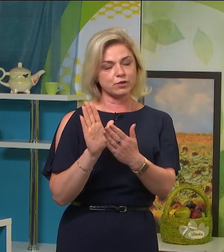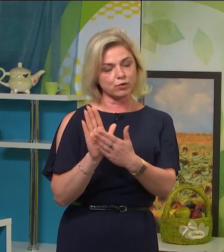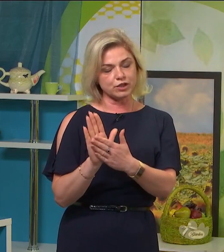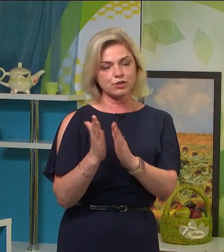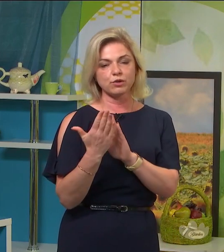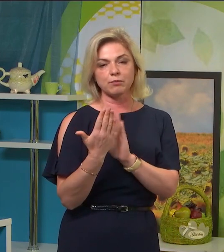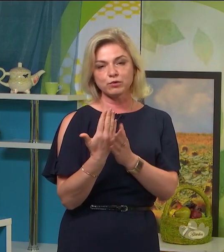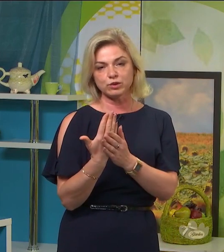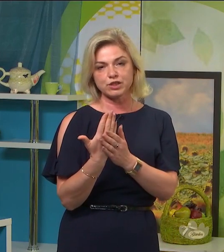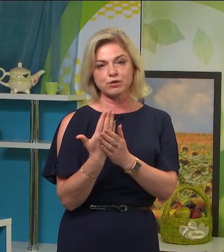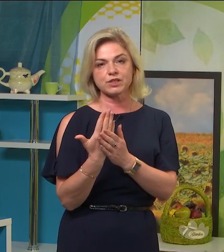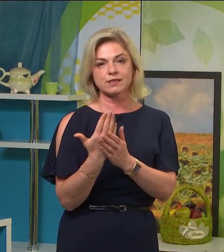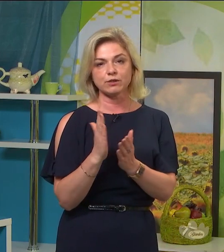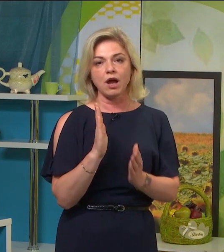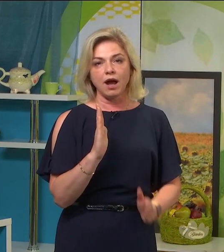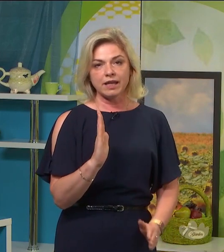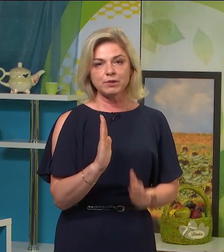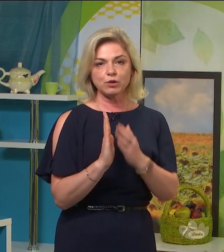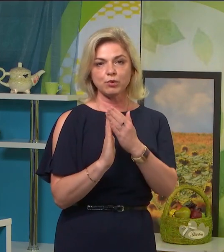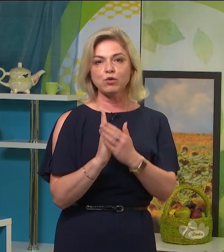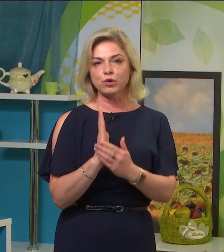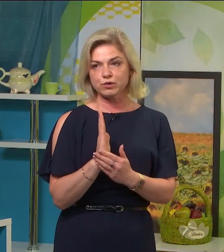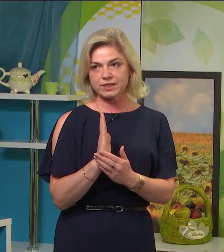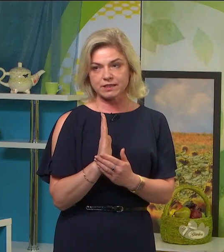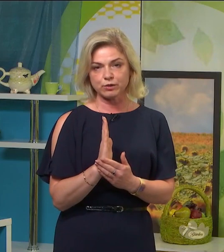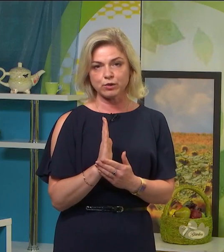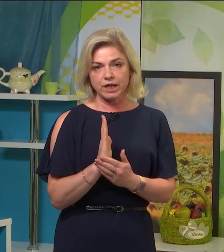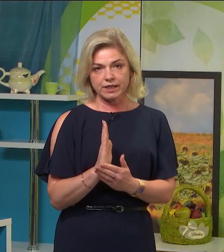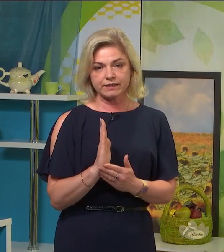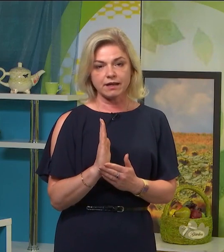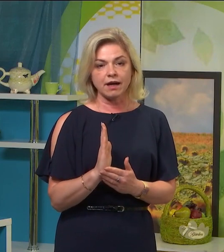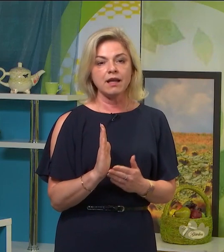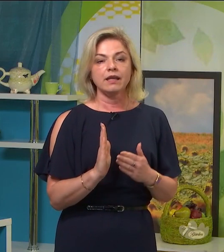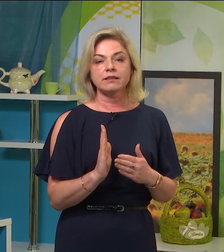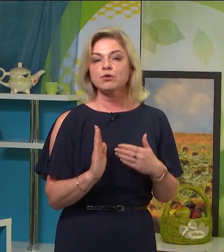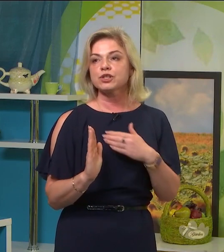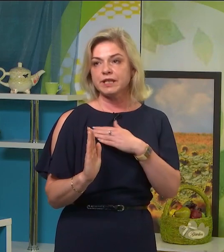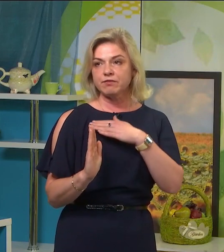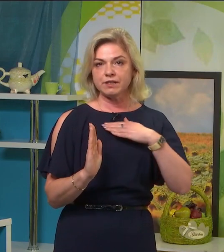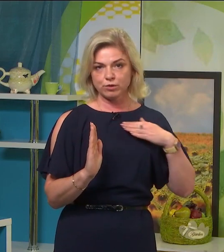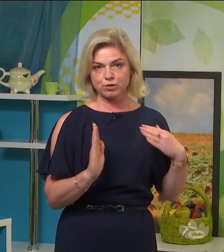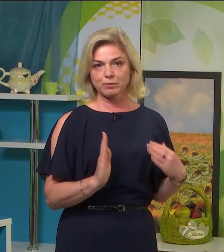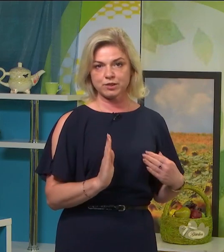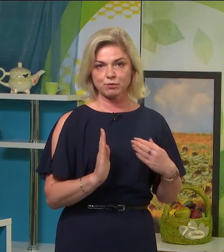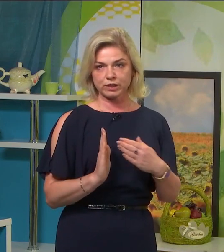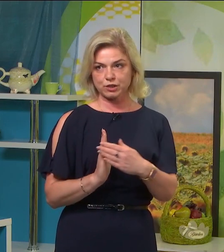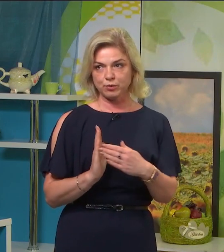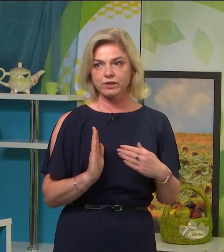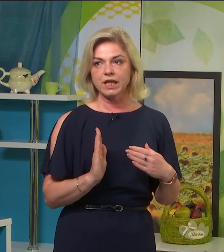зовнішньою або внутрішньою частиною, а іменно боковою частиною літера «А». І також на рівні, ось ми бачимо наше поле,